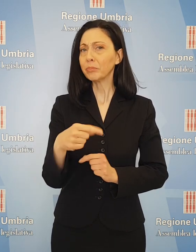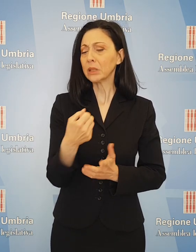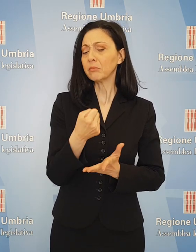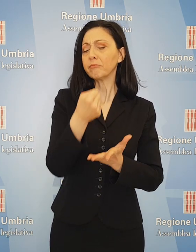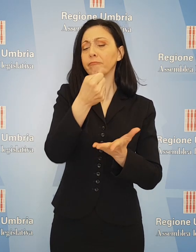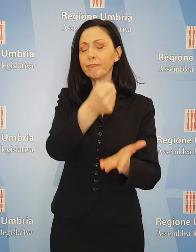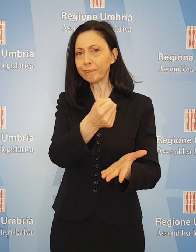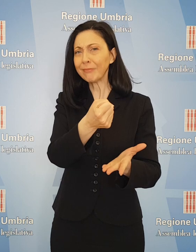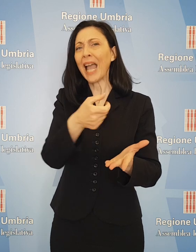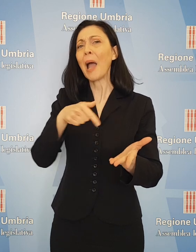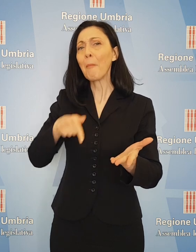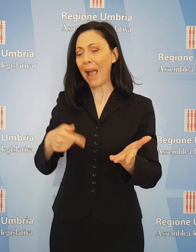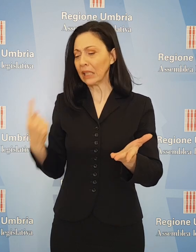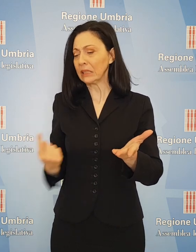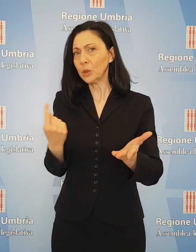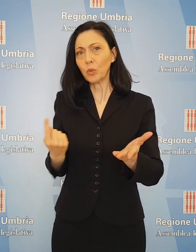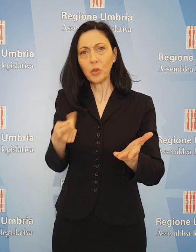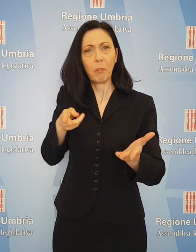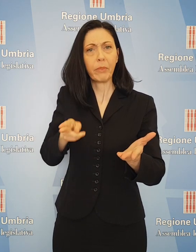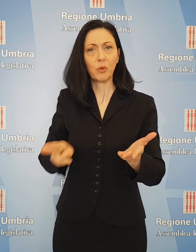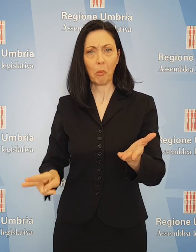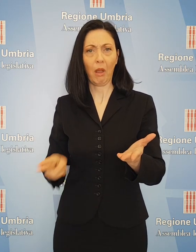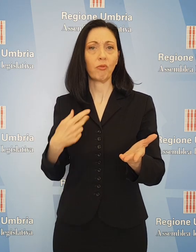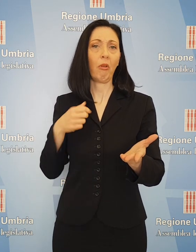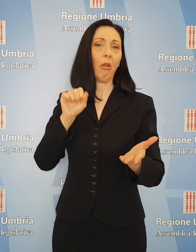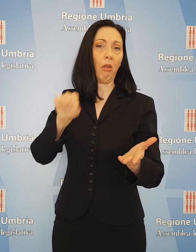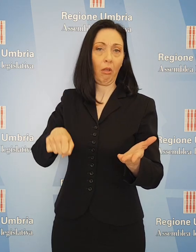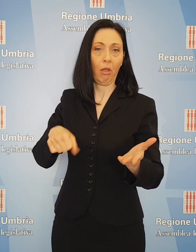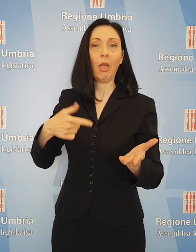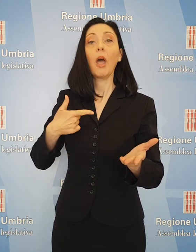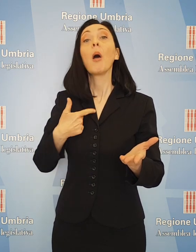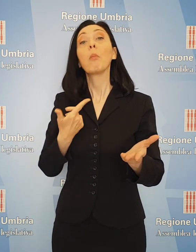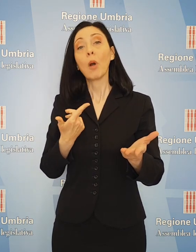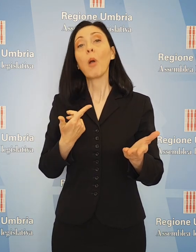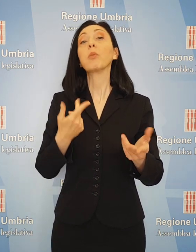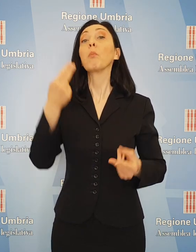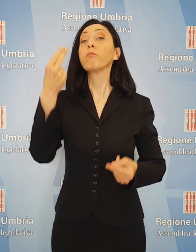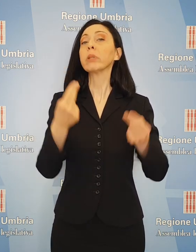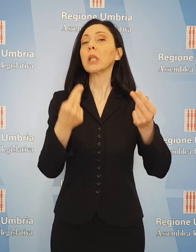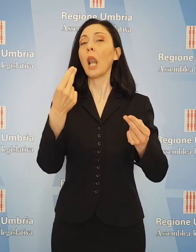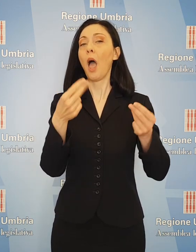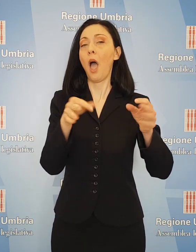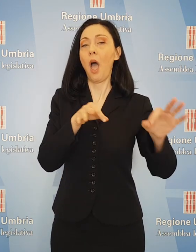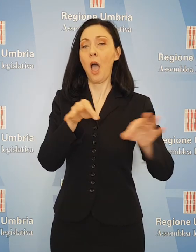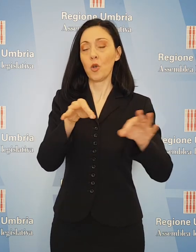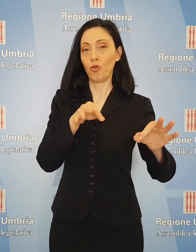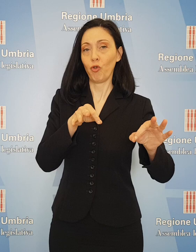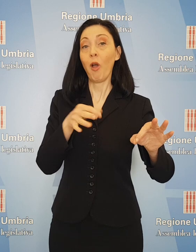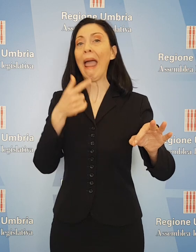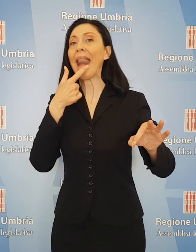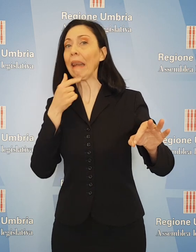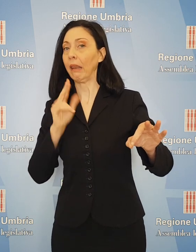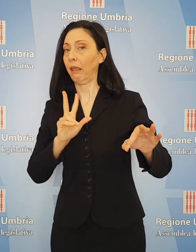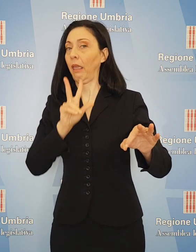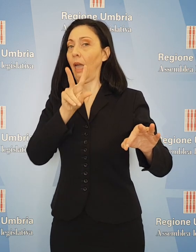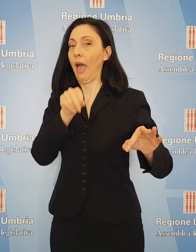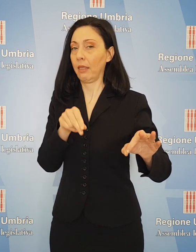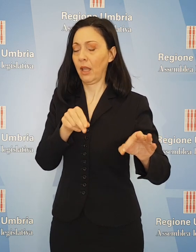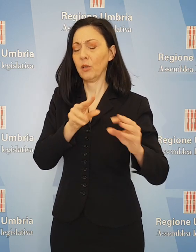conto dell'ulteriore deterioramento della situazione. La manovra di bilancio è stata costruita, ha detto Nicchi, con l